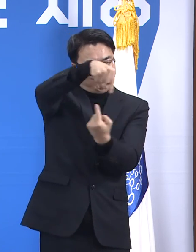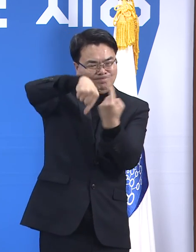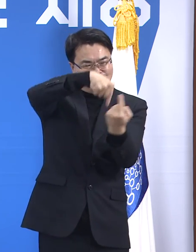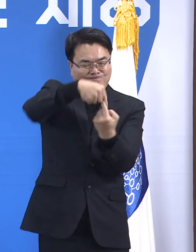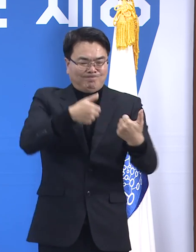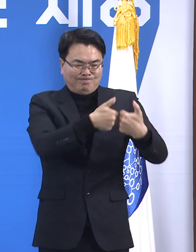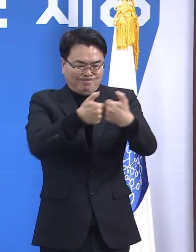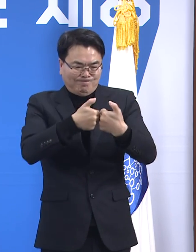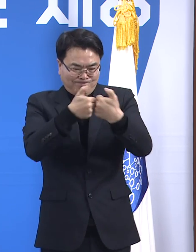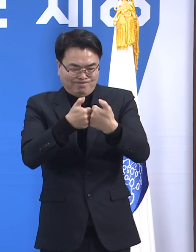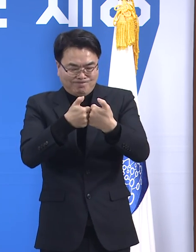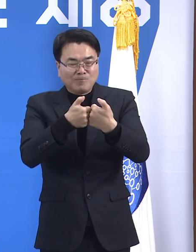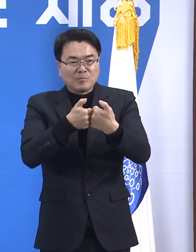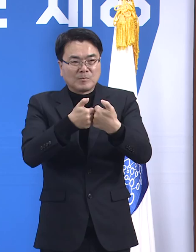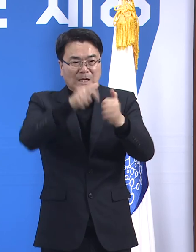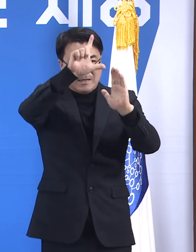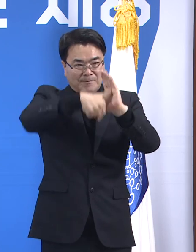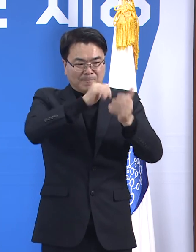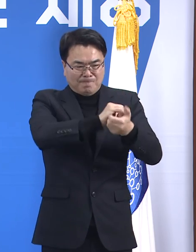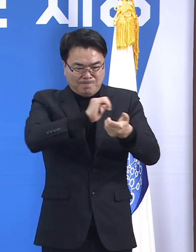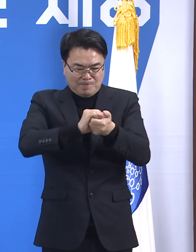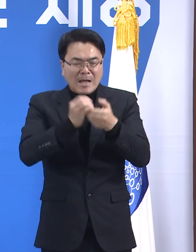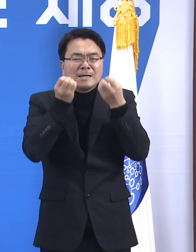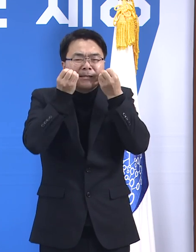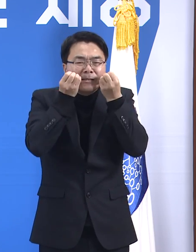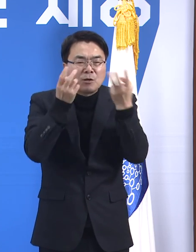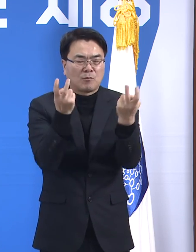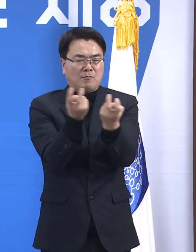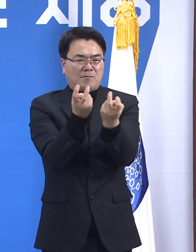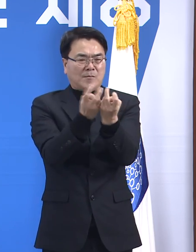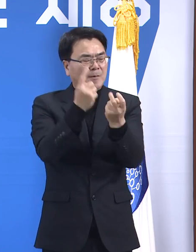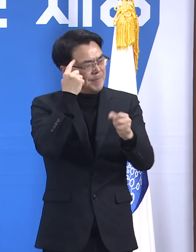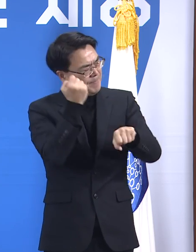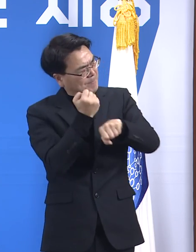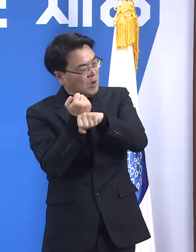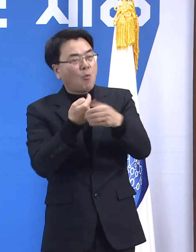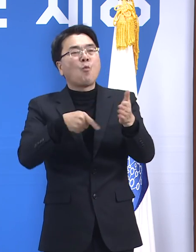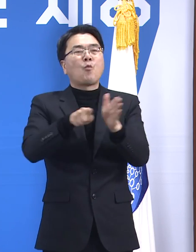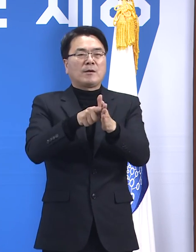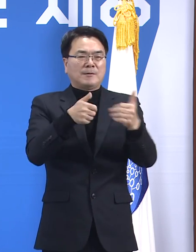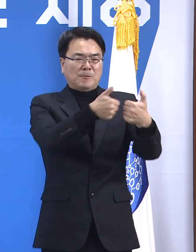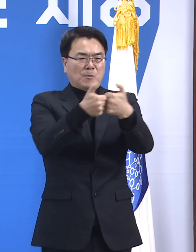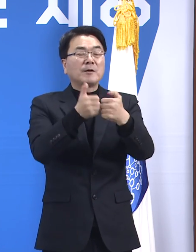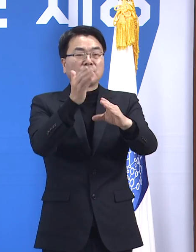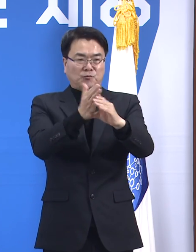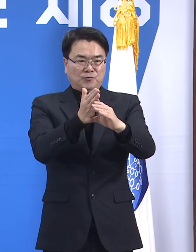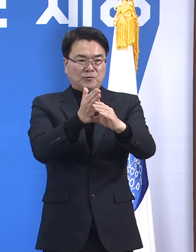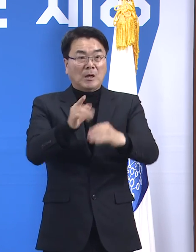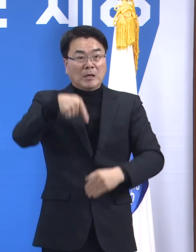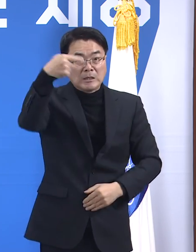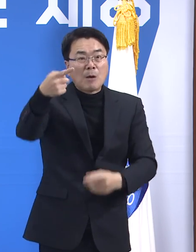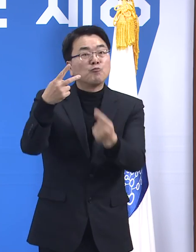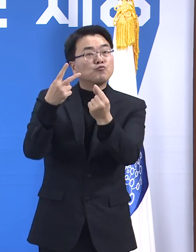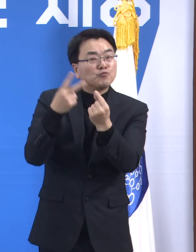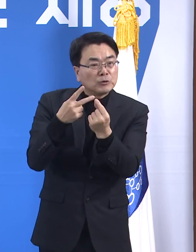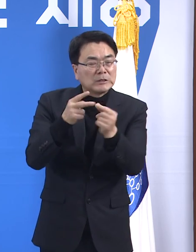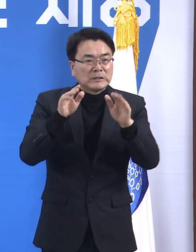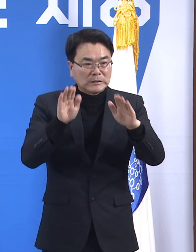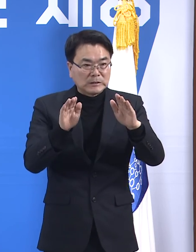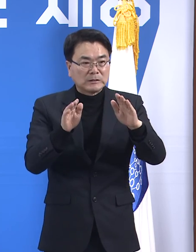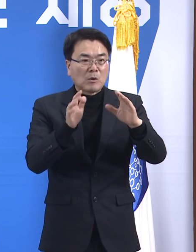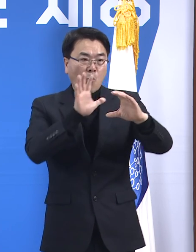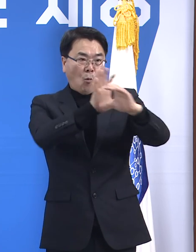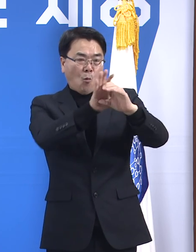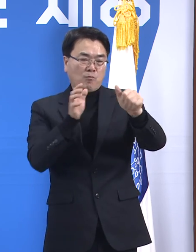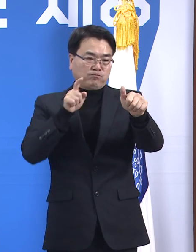정기회의를 하면서 계속 새로운 전략을 수립할 것입니다. 두 번째는 현재의 감소세를